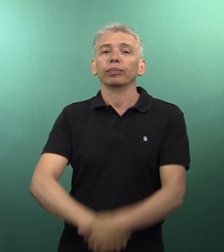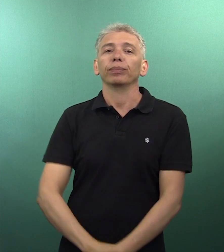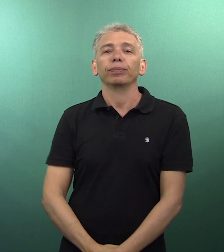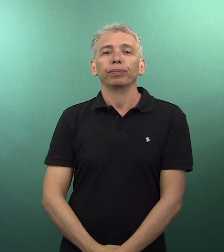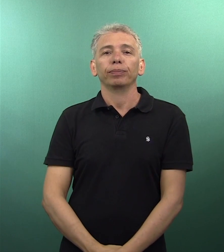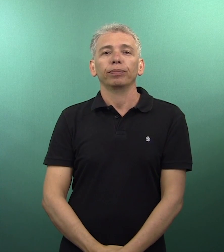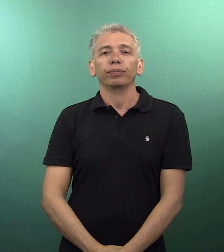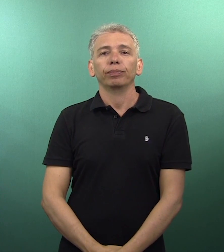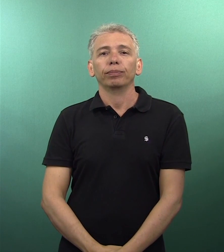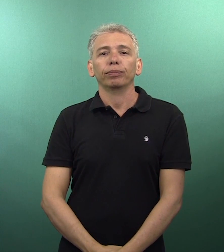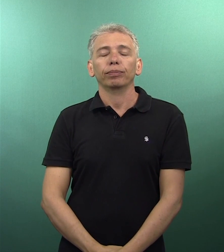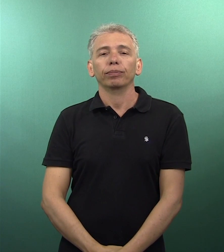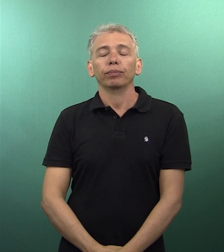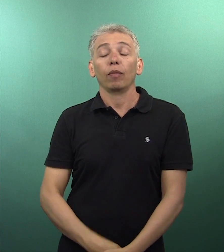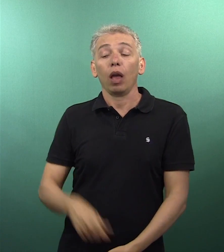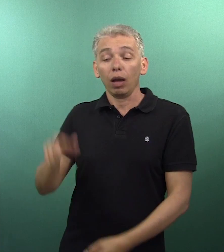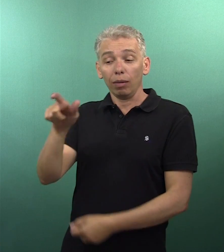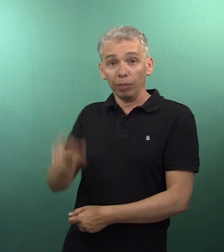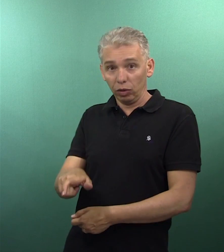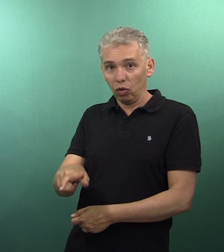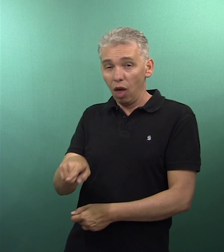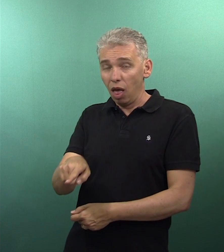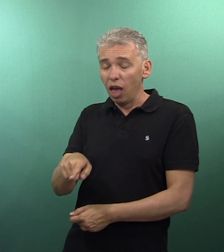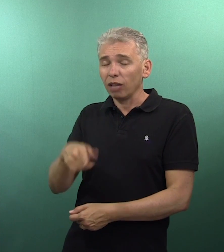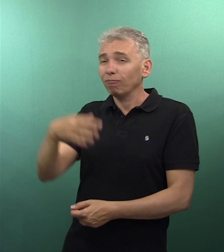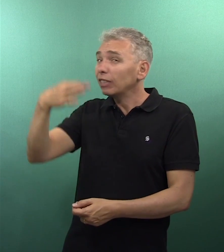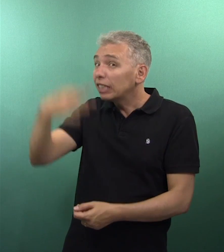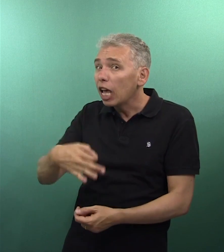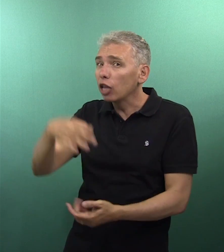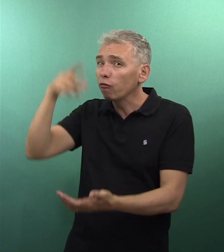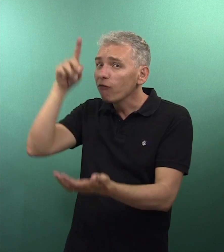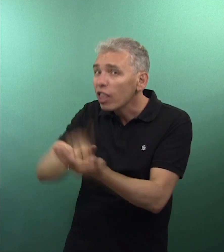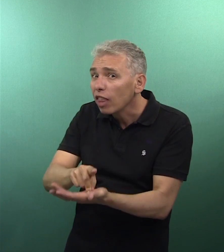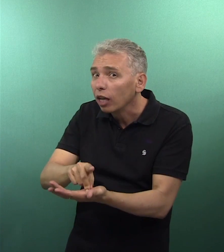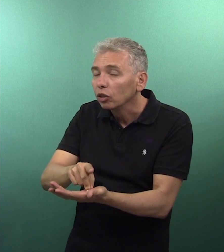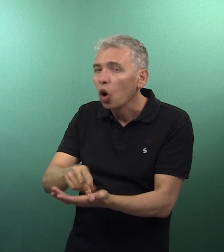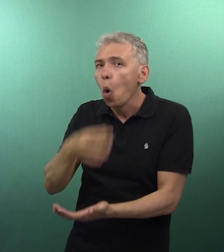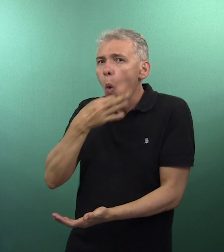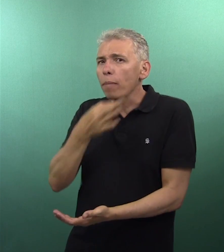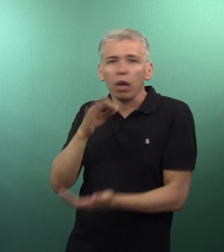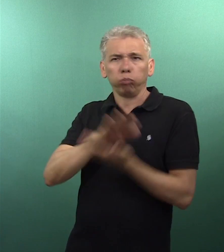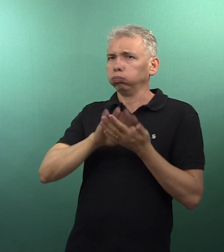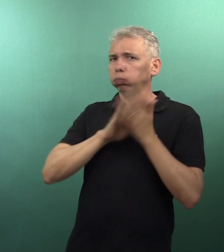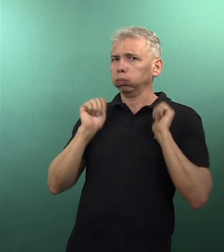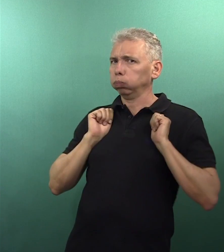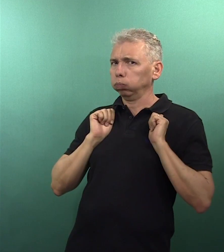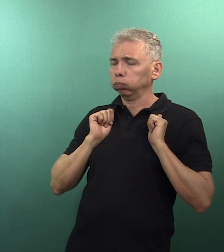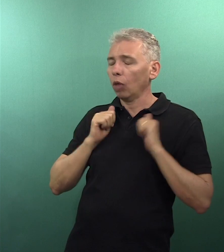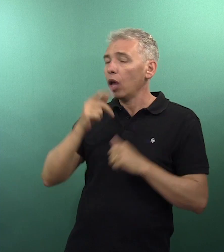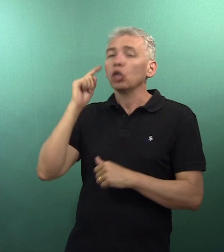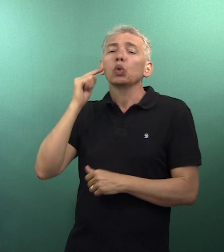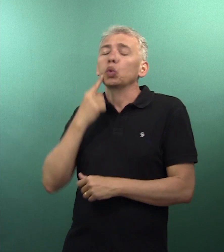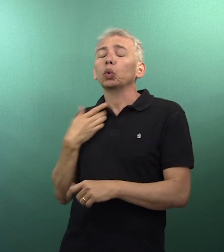inciso 2, possuir habilidade em digitação e fluência em língua brasileira de sinais libras a ser